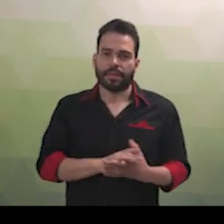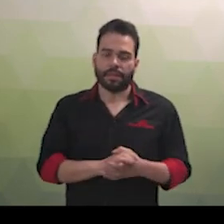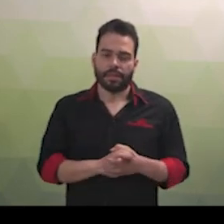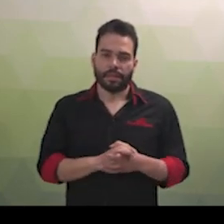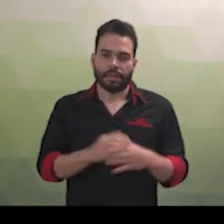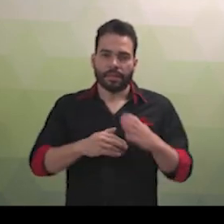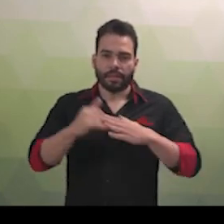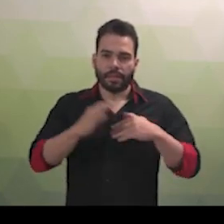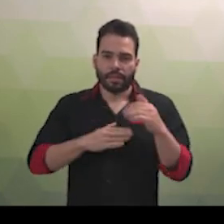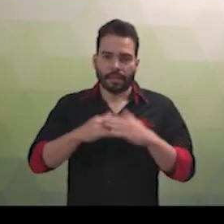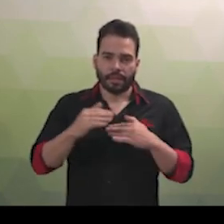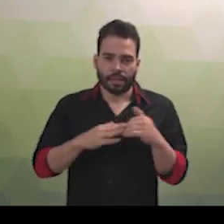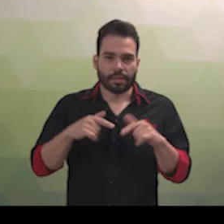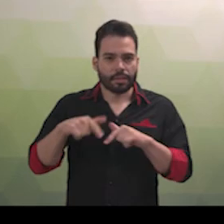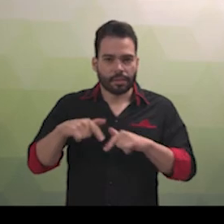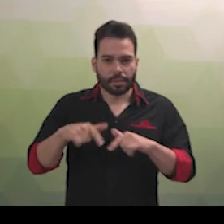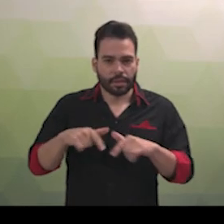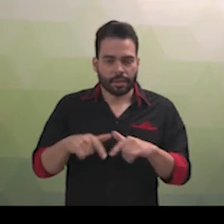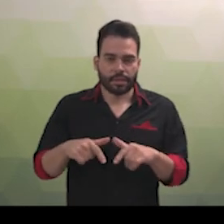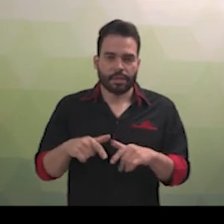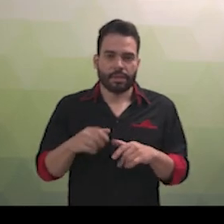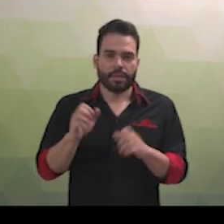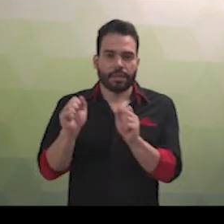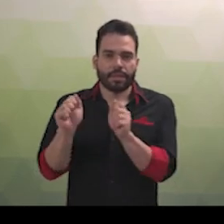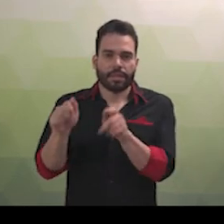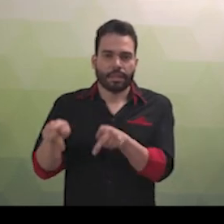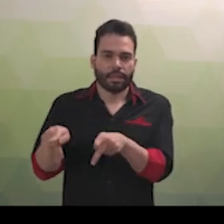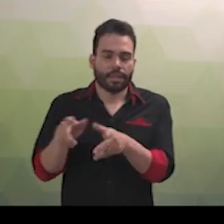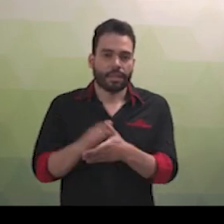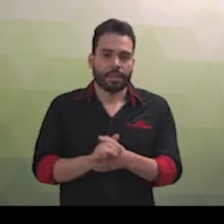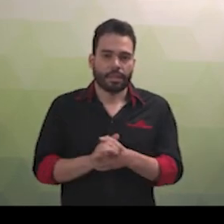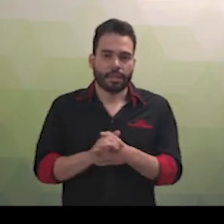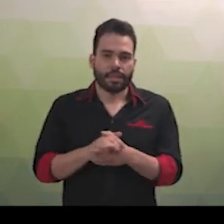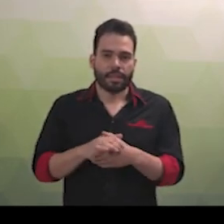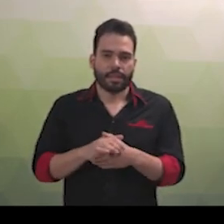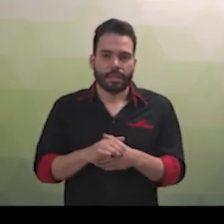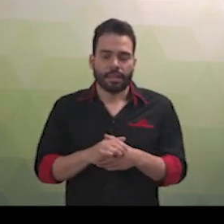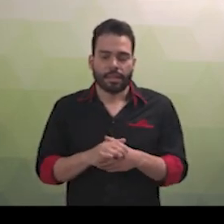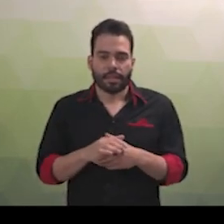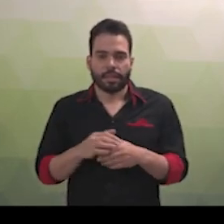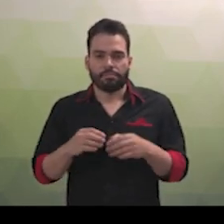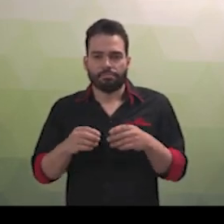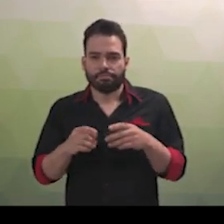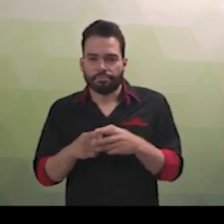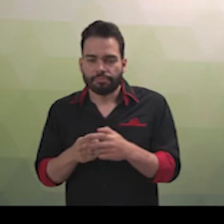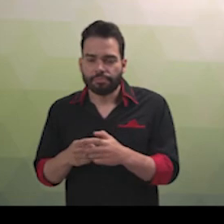educação, à profissionalização, ao trabalho, à previdência social, à habilitação e à